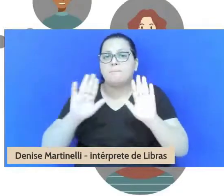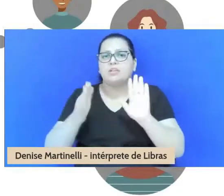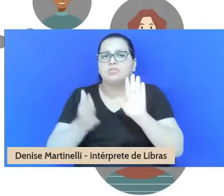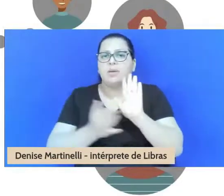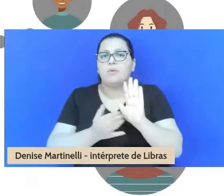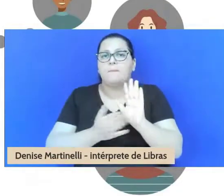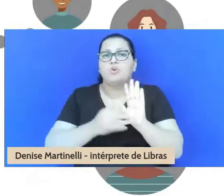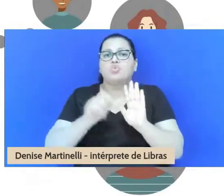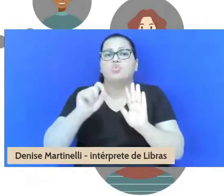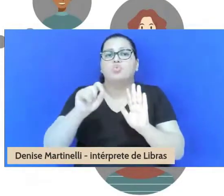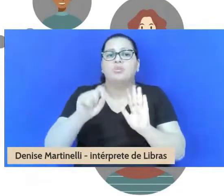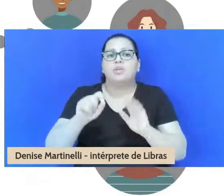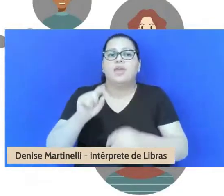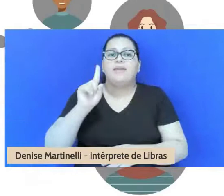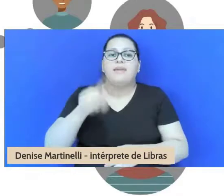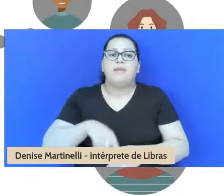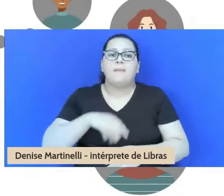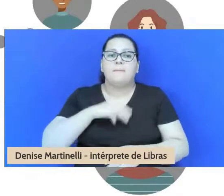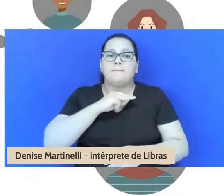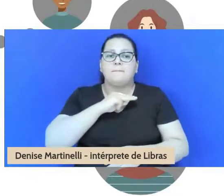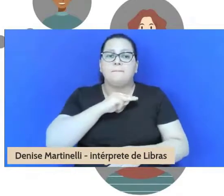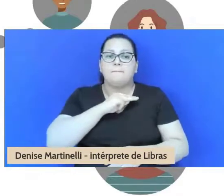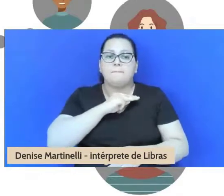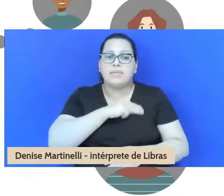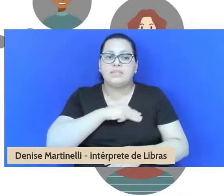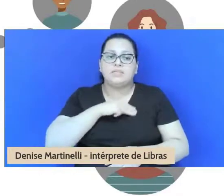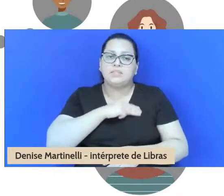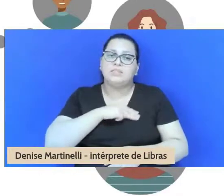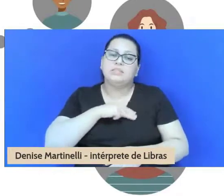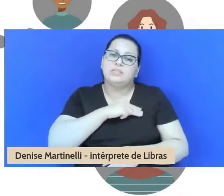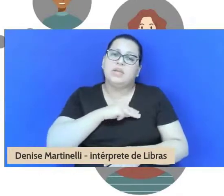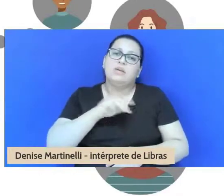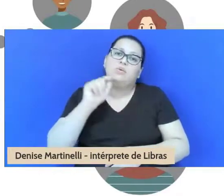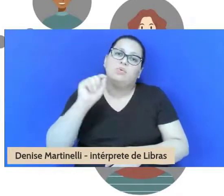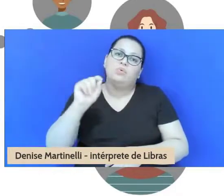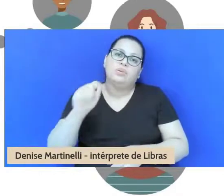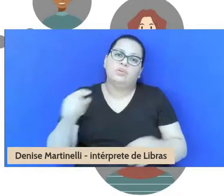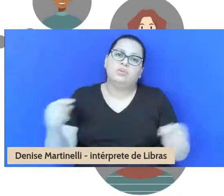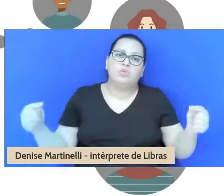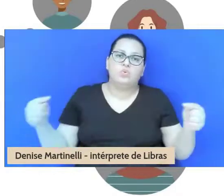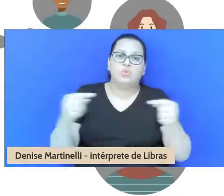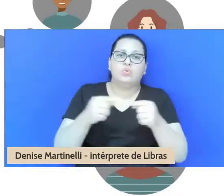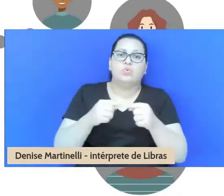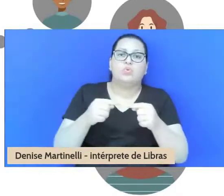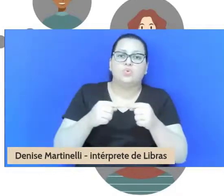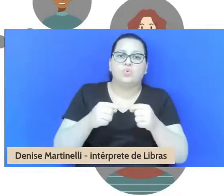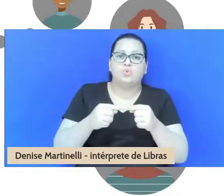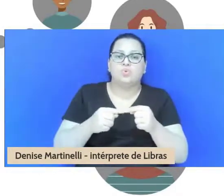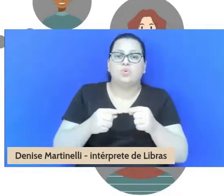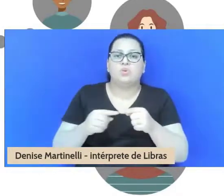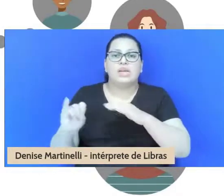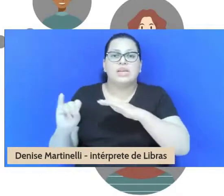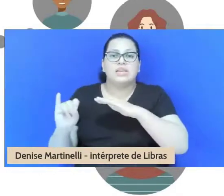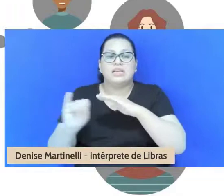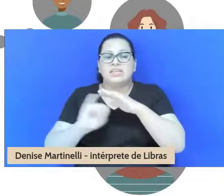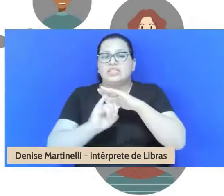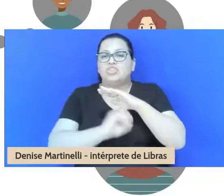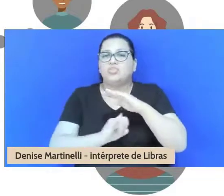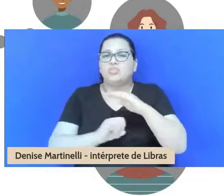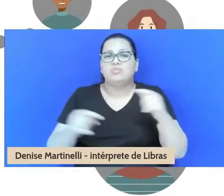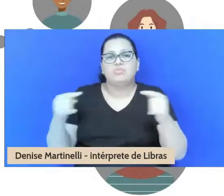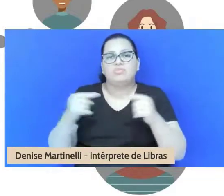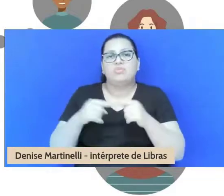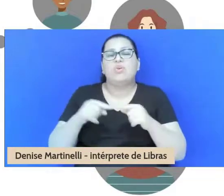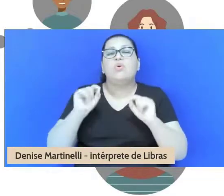desenho institucional condizente com esses anseios, para darmos conta de uma